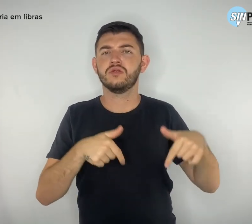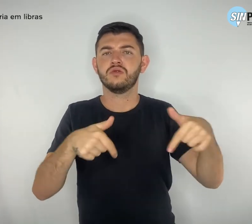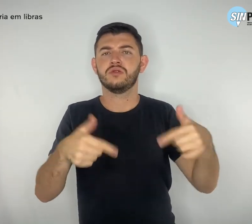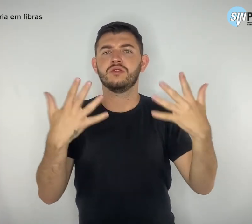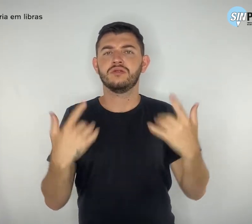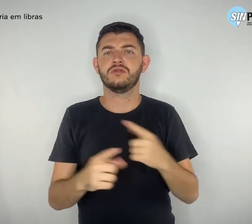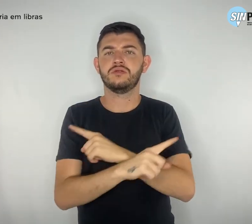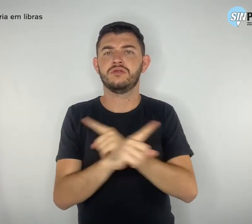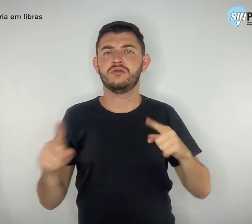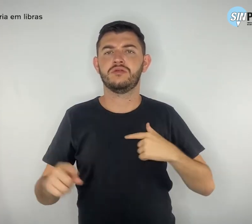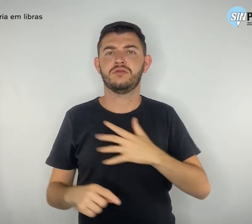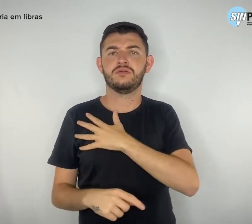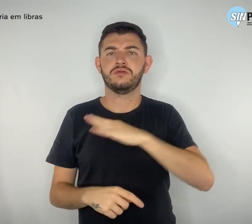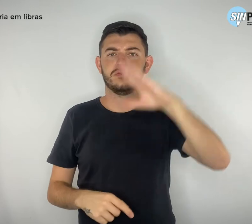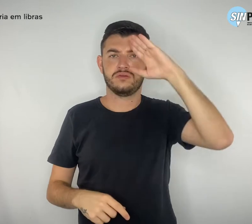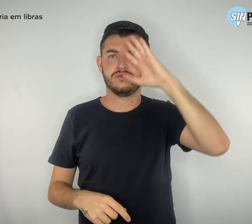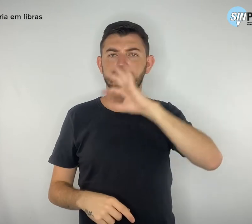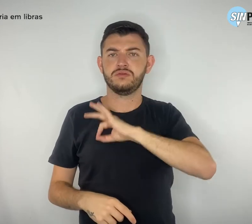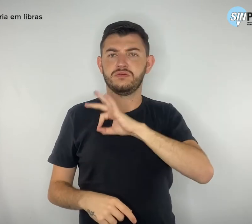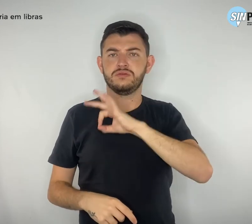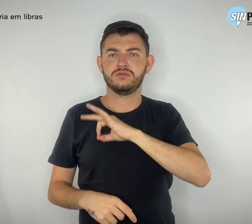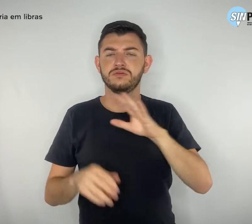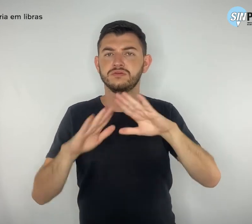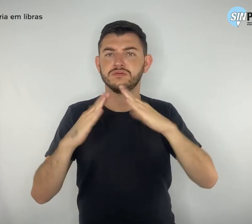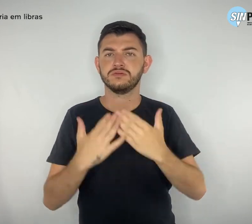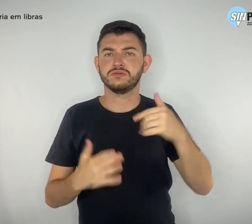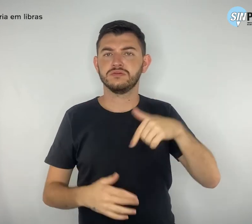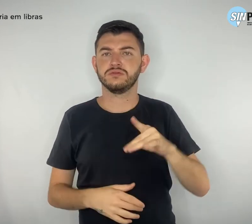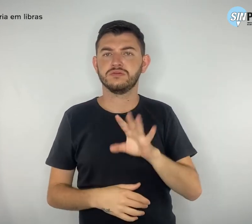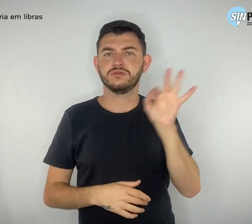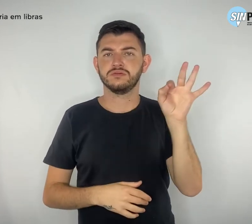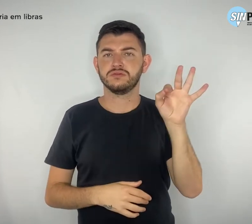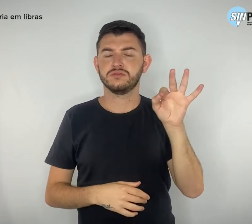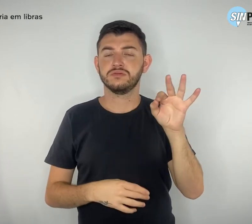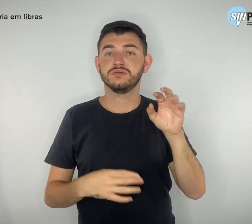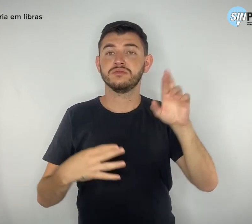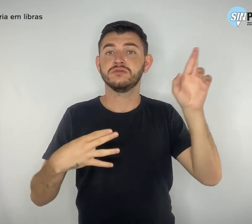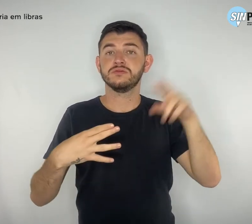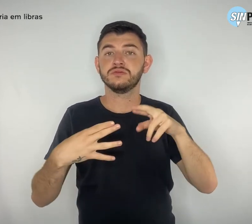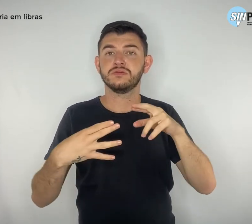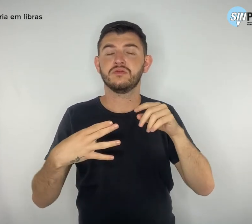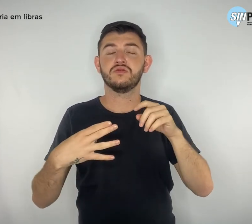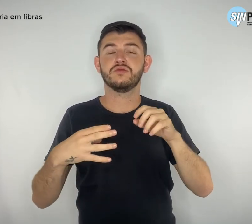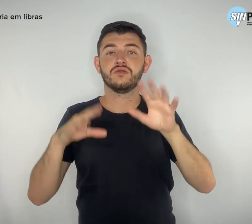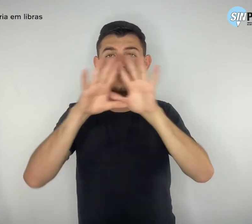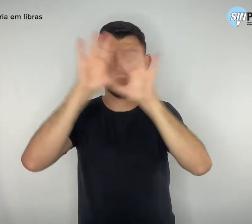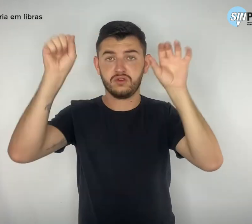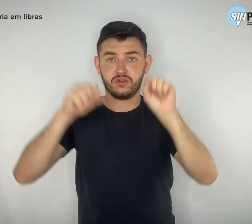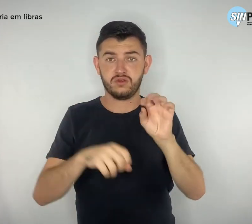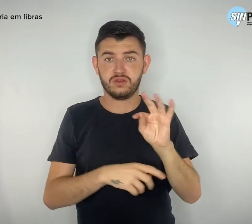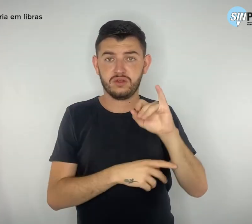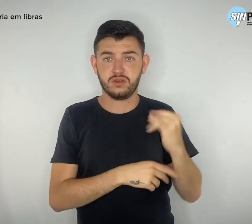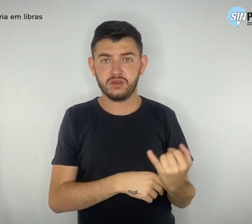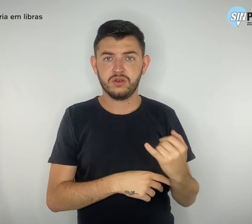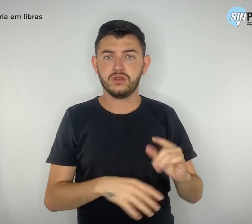STJ, o Simpro questiona a legalidade do projeto que insere policiais militares